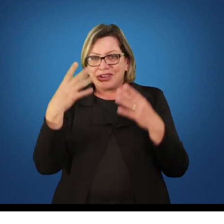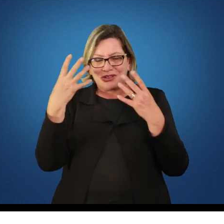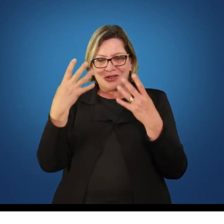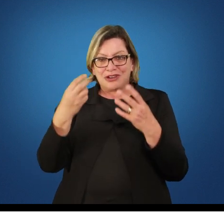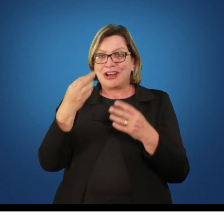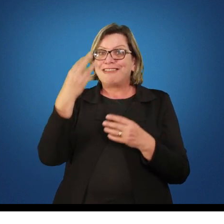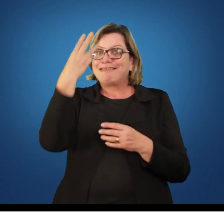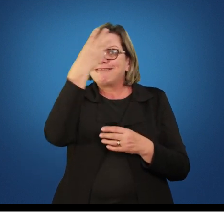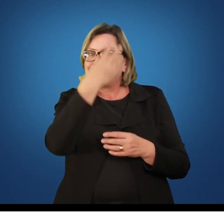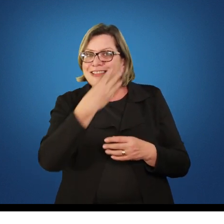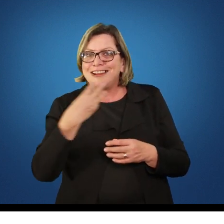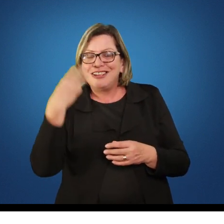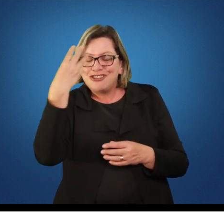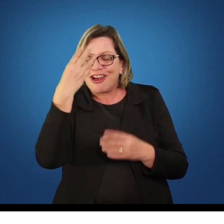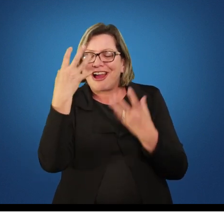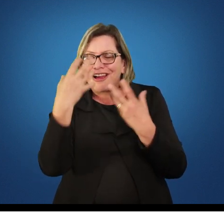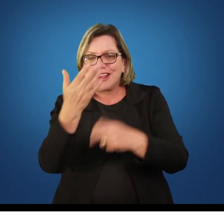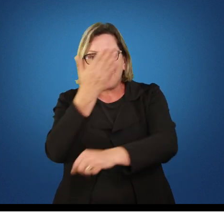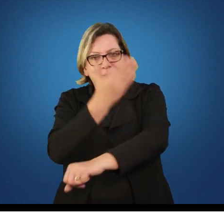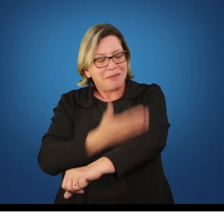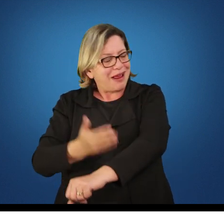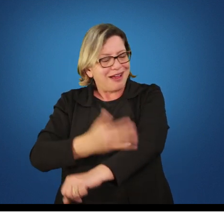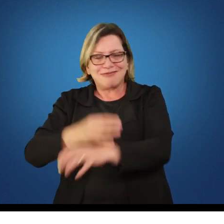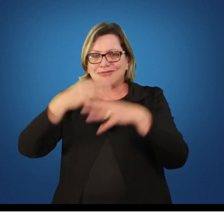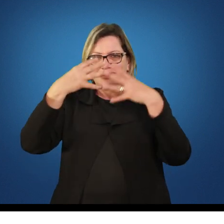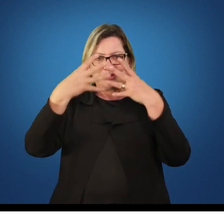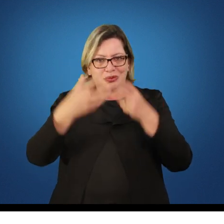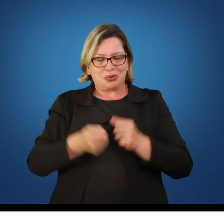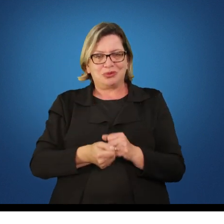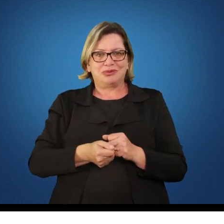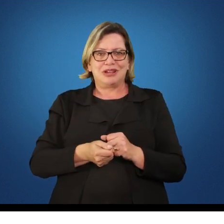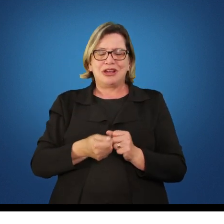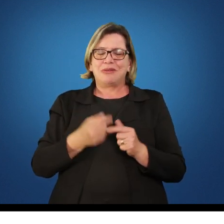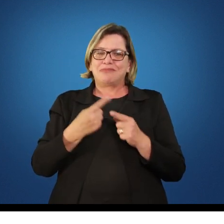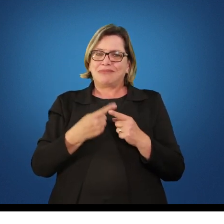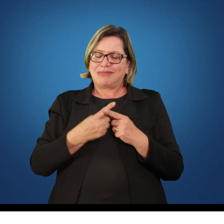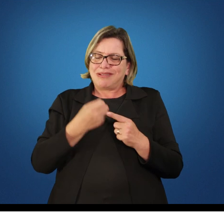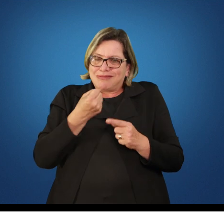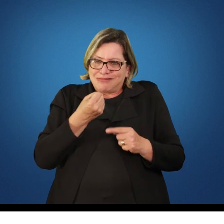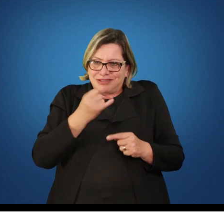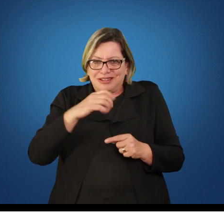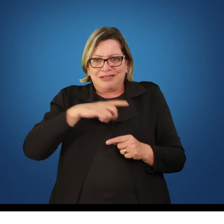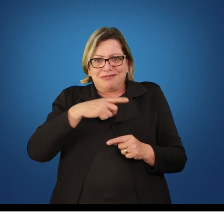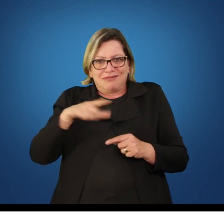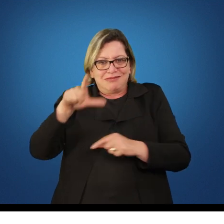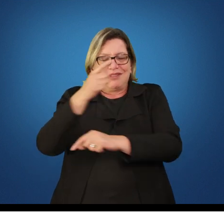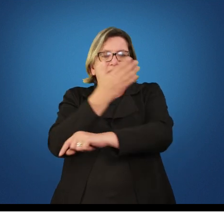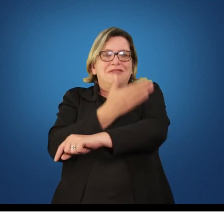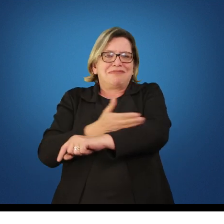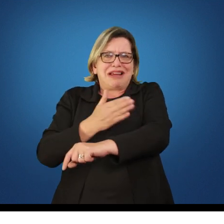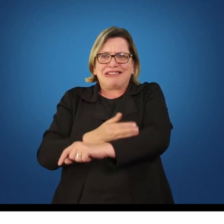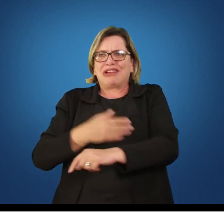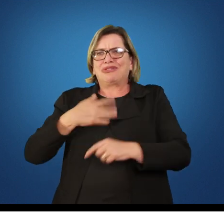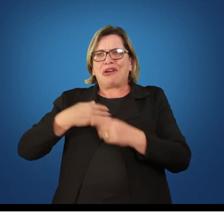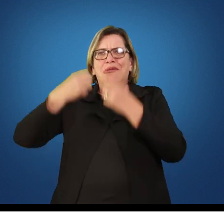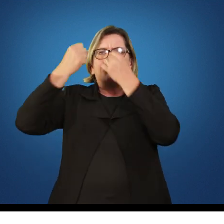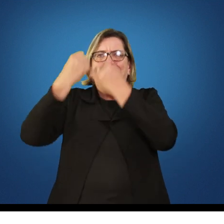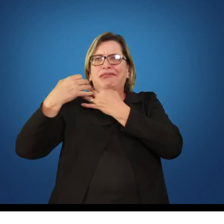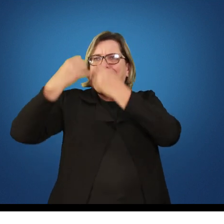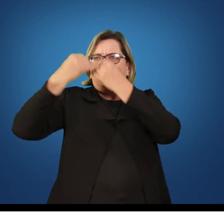de todos esses elementos. Se você não tiver essas práticas de nada de ano estar falando aqui só na teoria com vocês. Então